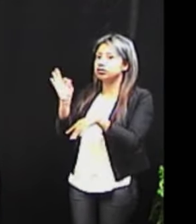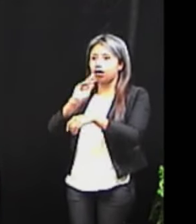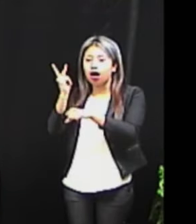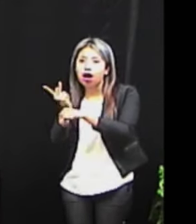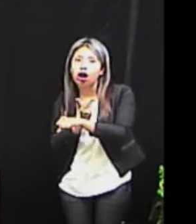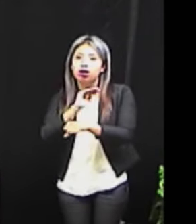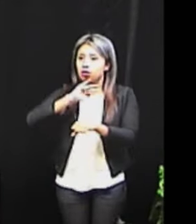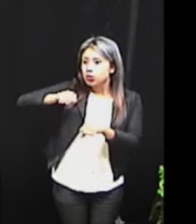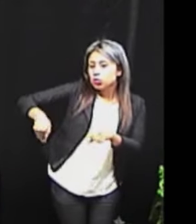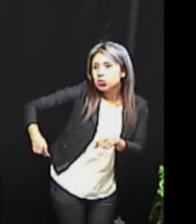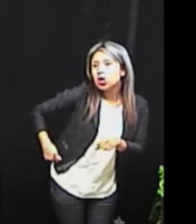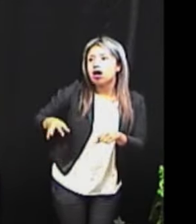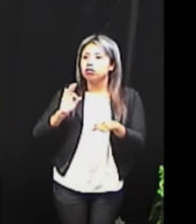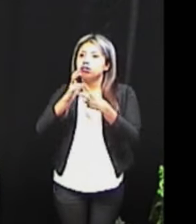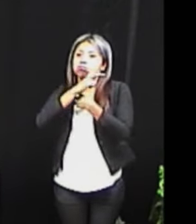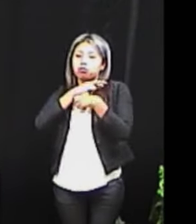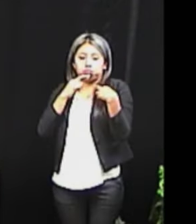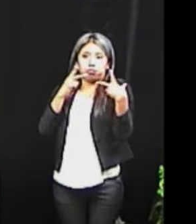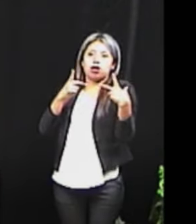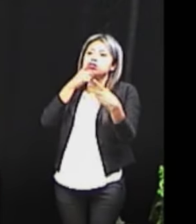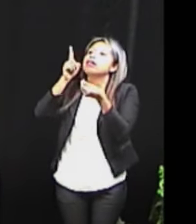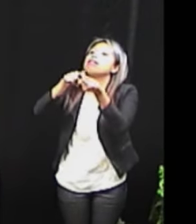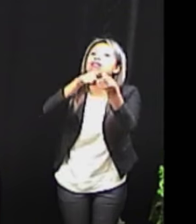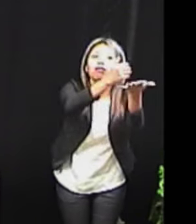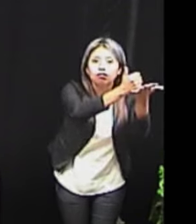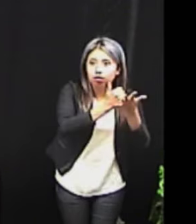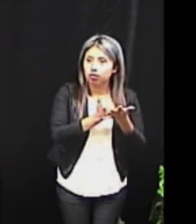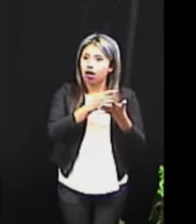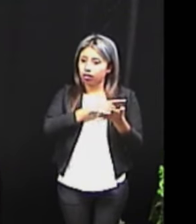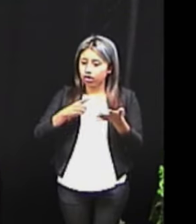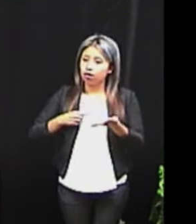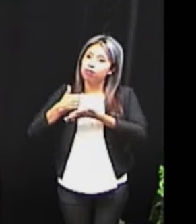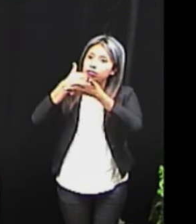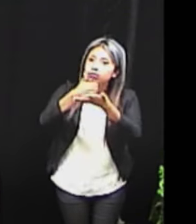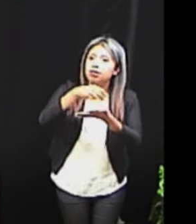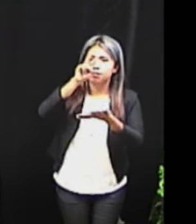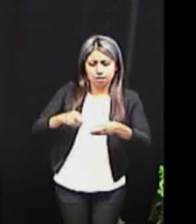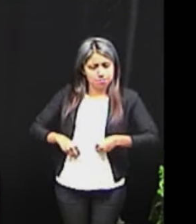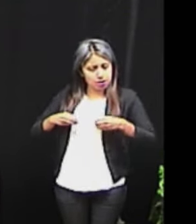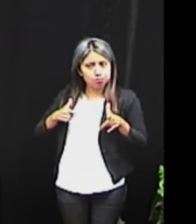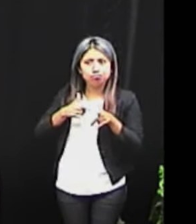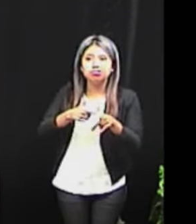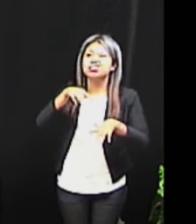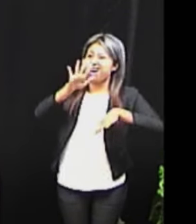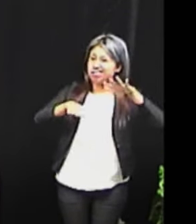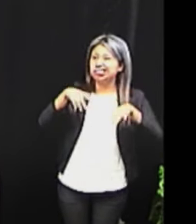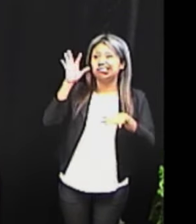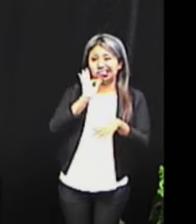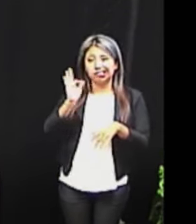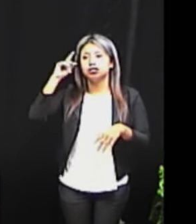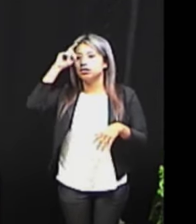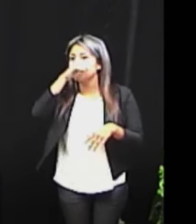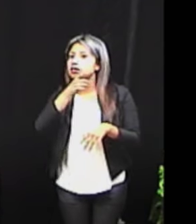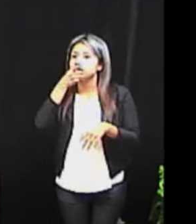como con una fractura y alguien debe ayudarte constantemente para seguir con tu vida. Corres el riesgo de